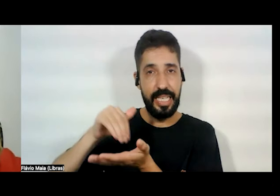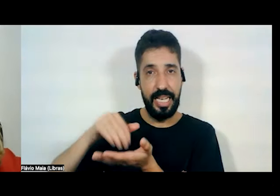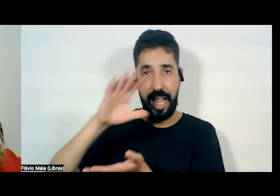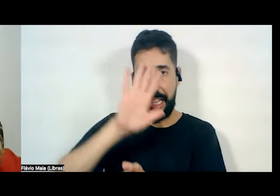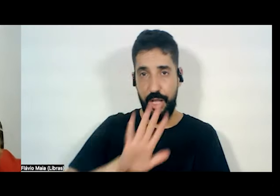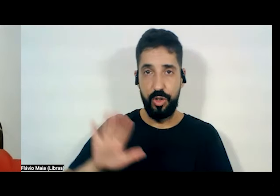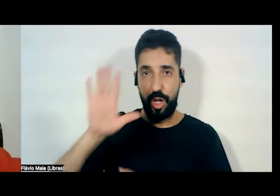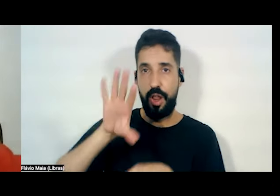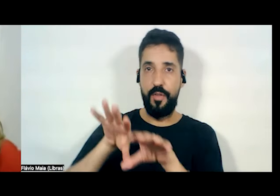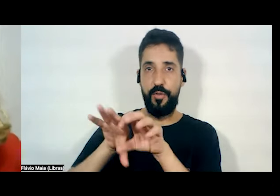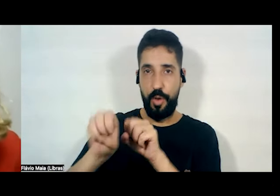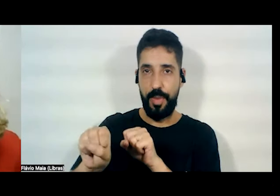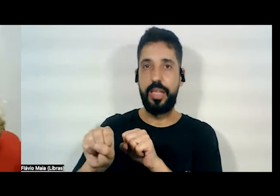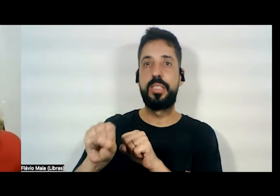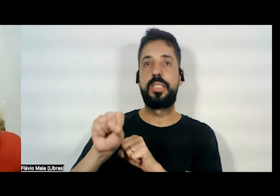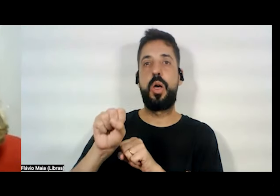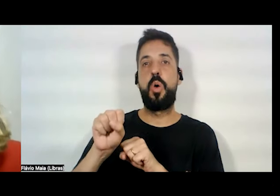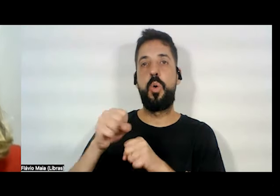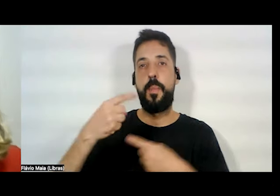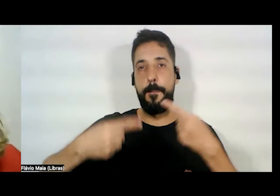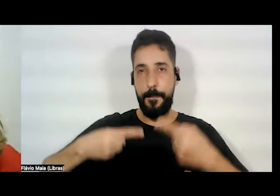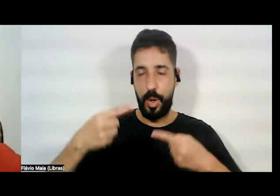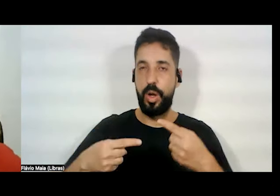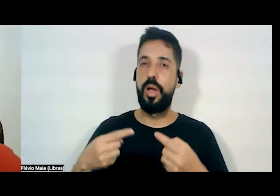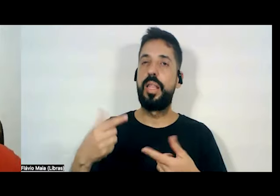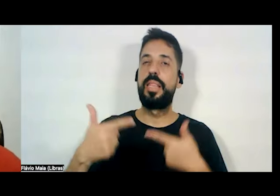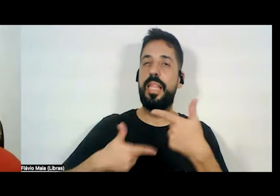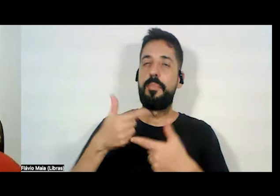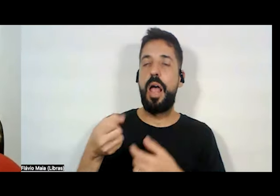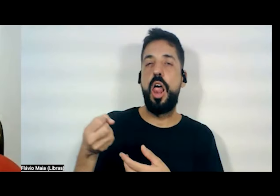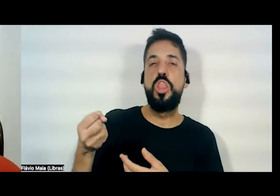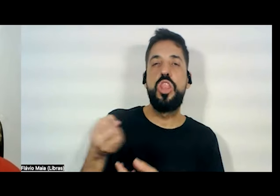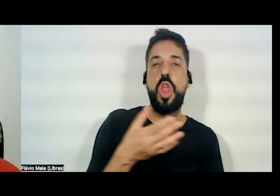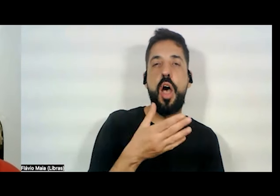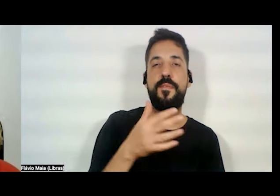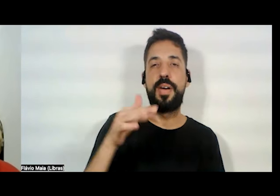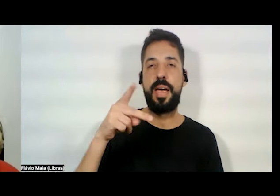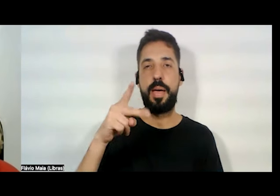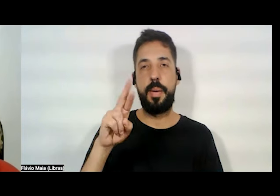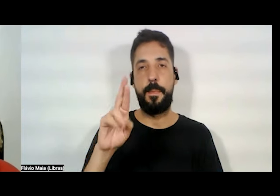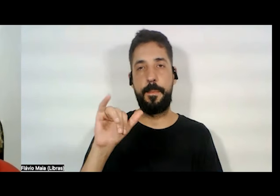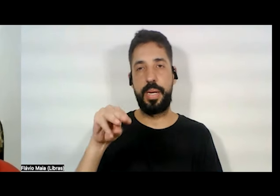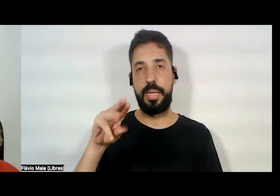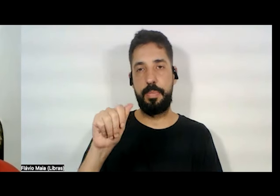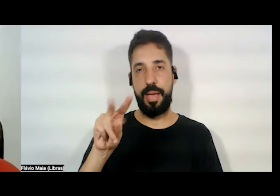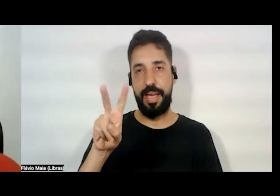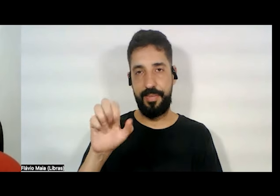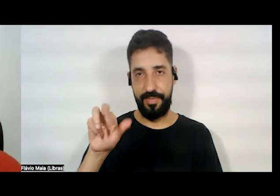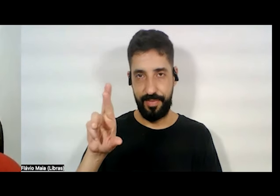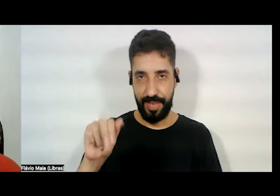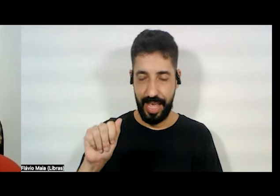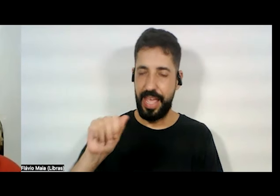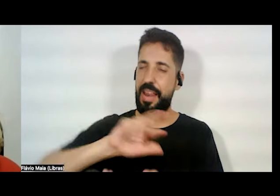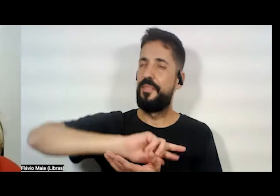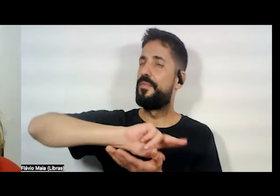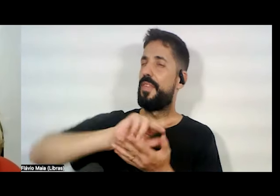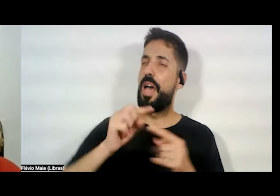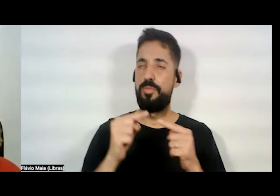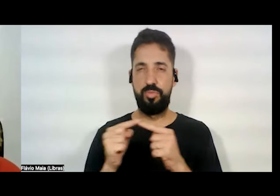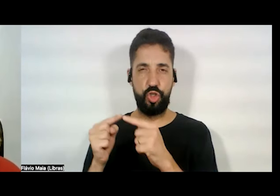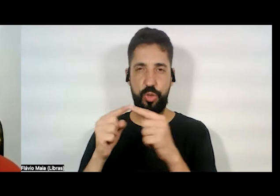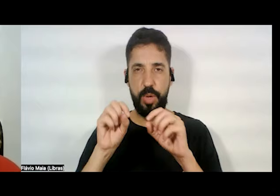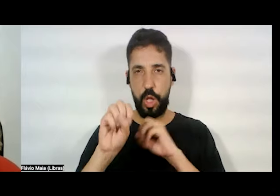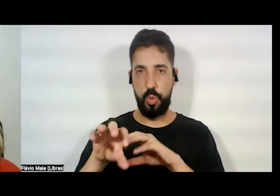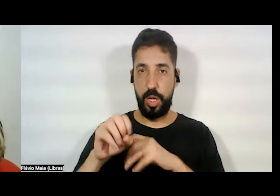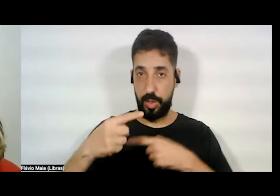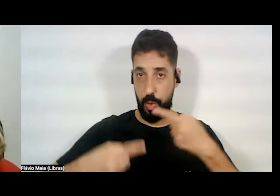Educação Política, a gente trabalha com Nova Primavera, trabalha com vários programas de educação política, mas tem uma coisa que a gente chama no